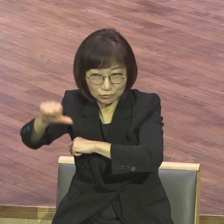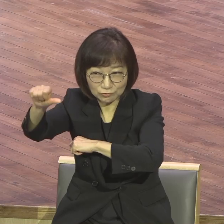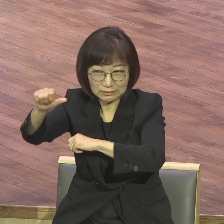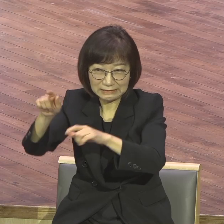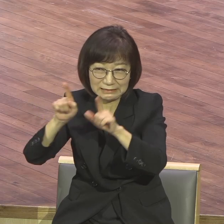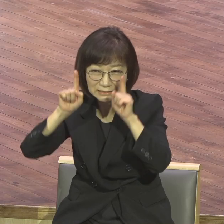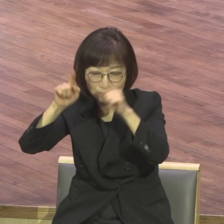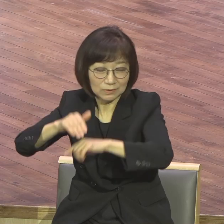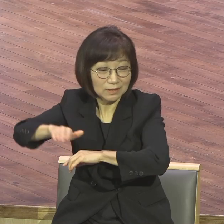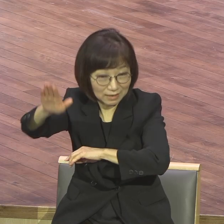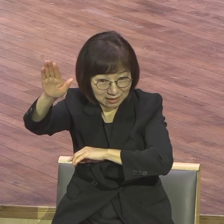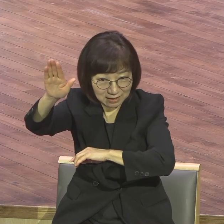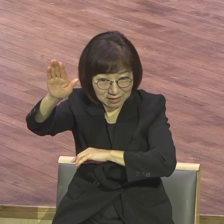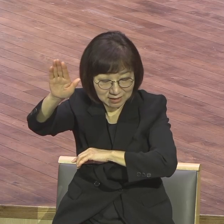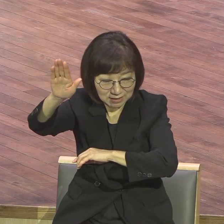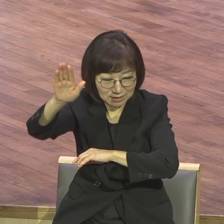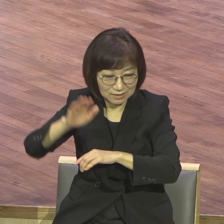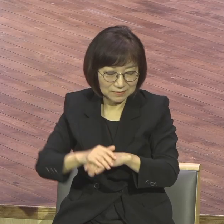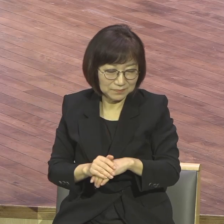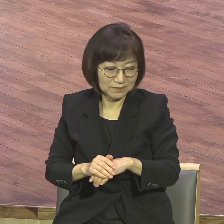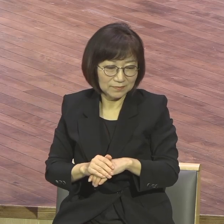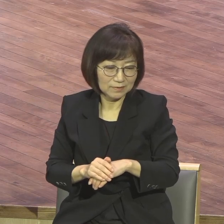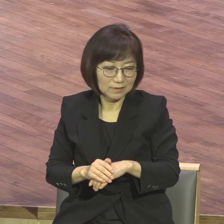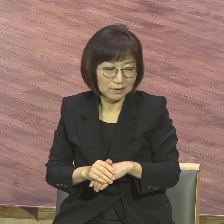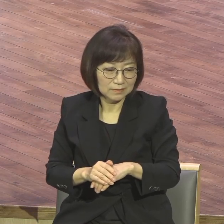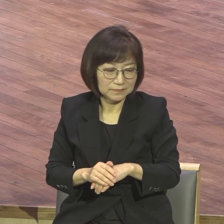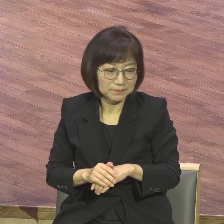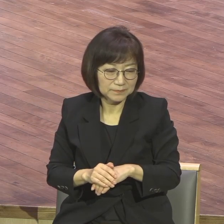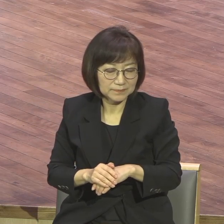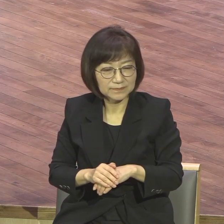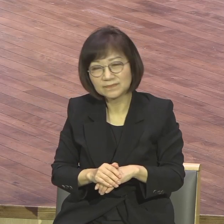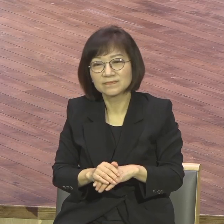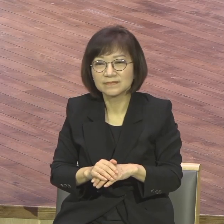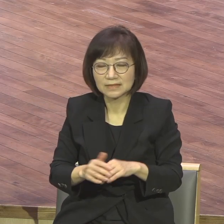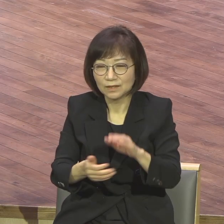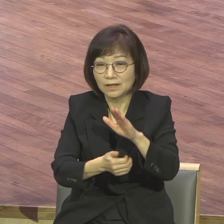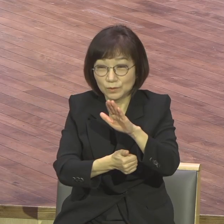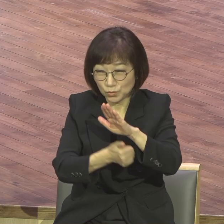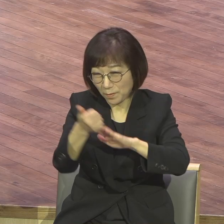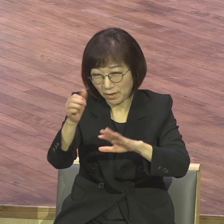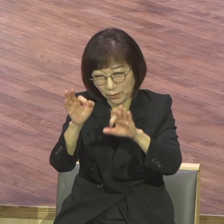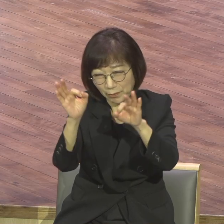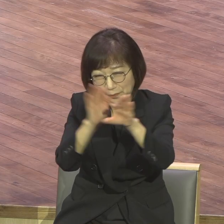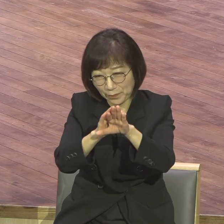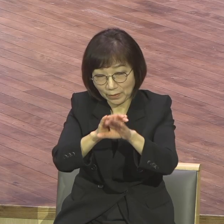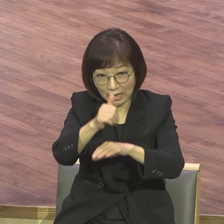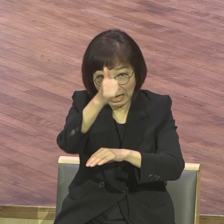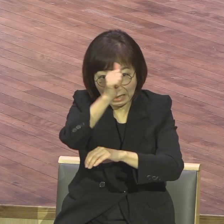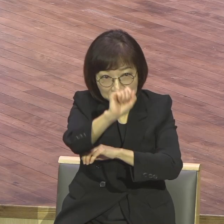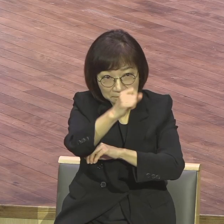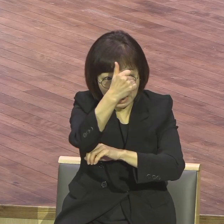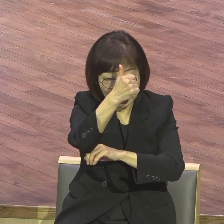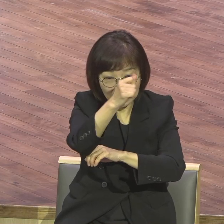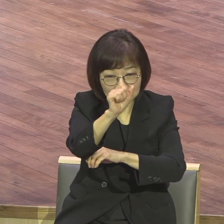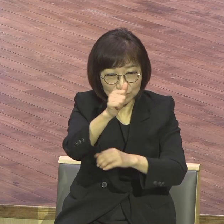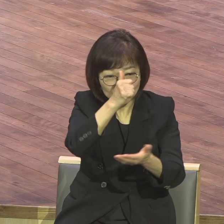우리가 다시 말하면 다시 말하면 전혀 소망이 없는 그런 그런 인간으로 그런